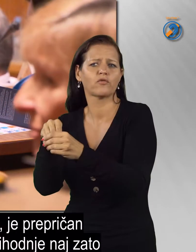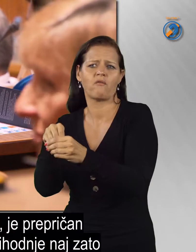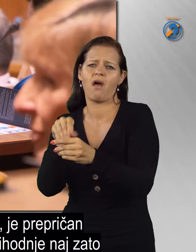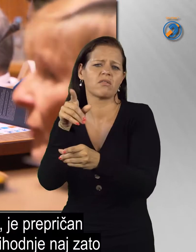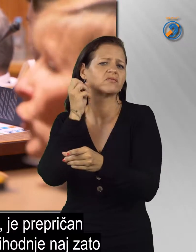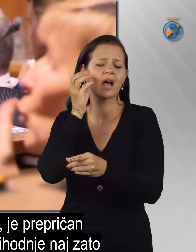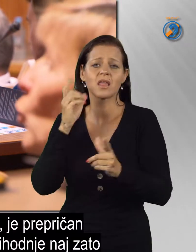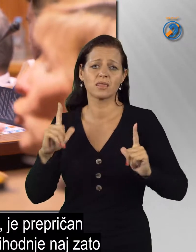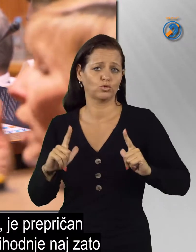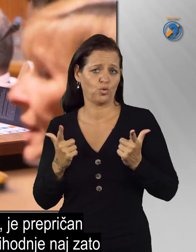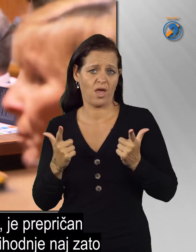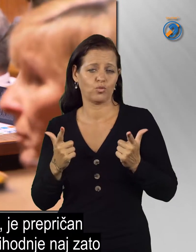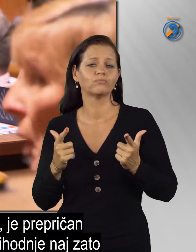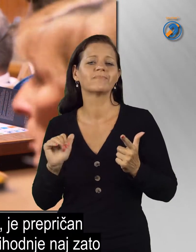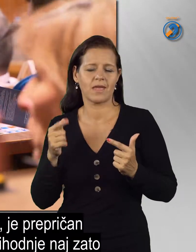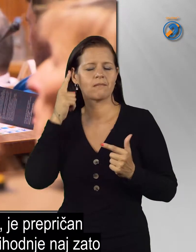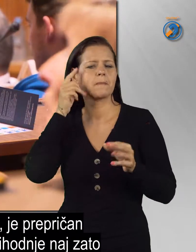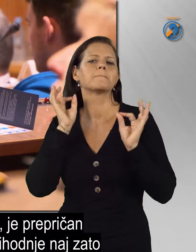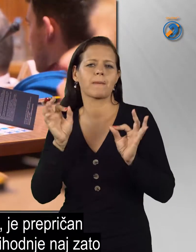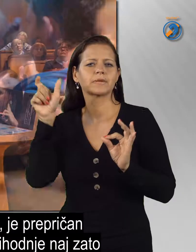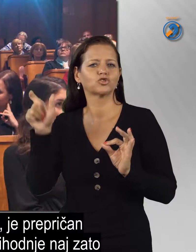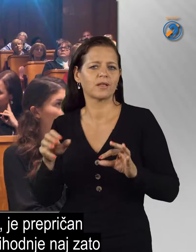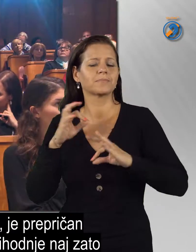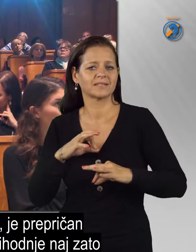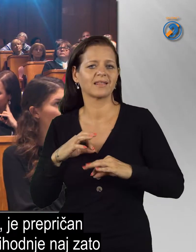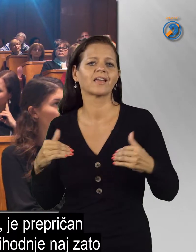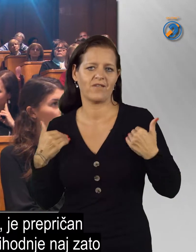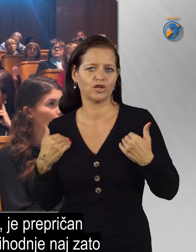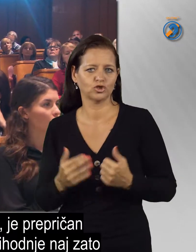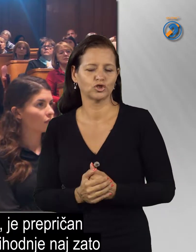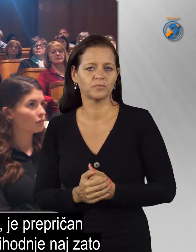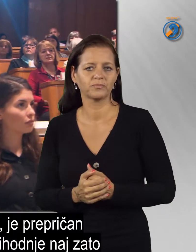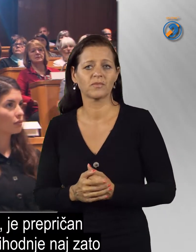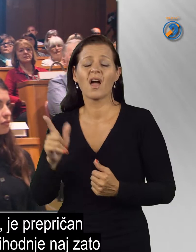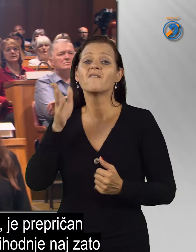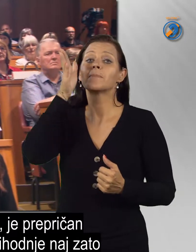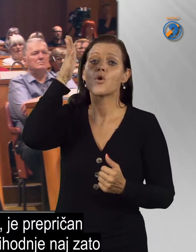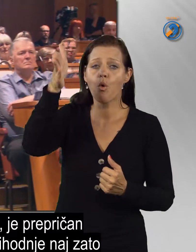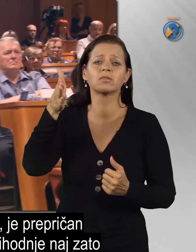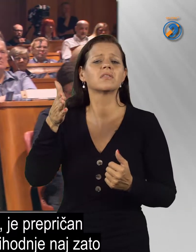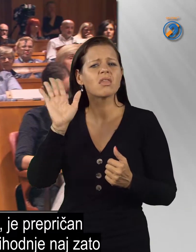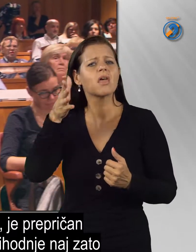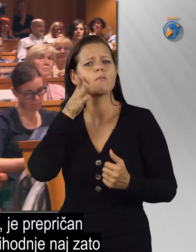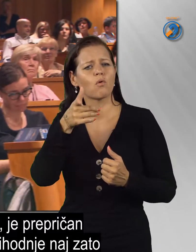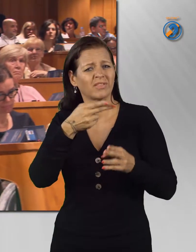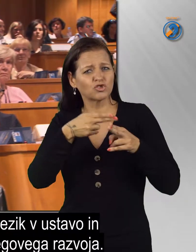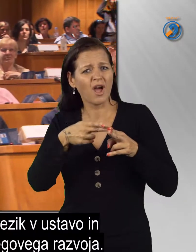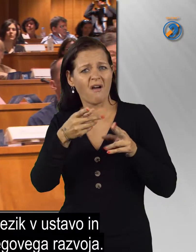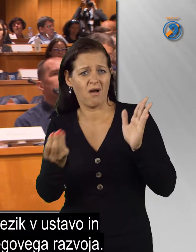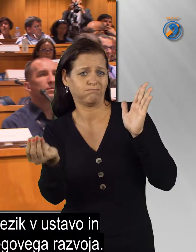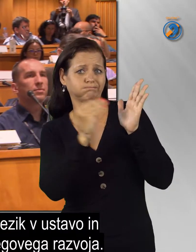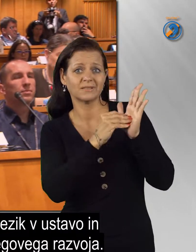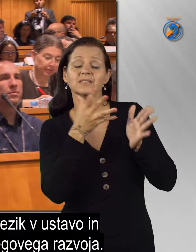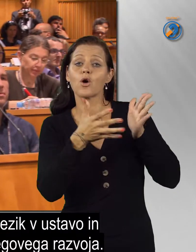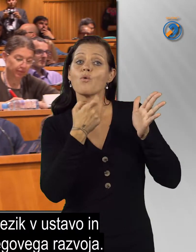življenju, je prepričan predsednik Veršič. V prihodnjena je zato država upiše znakovni